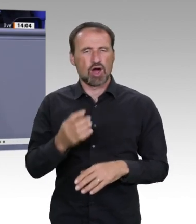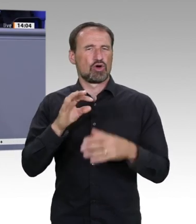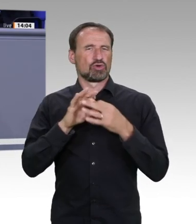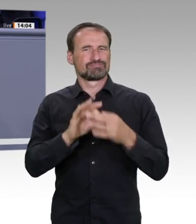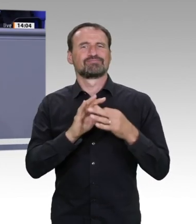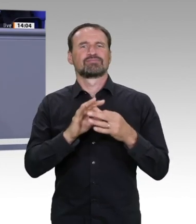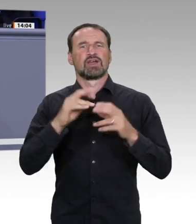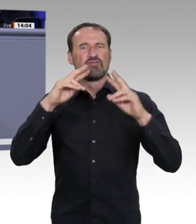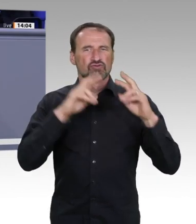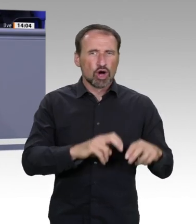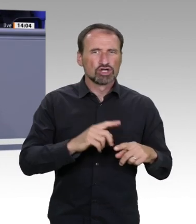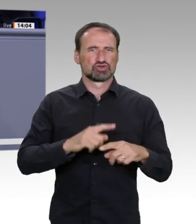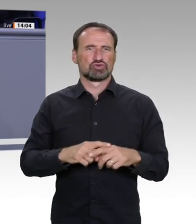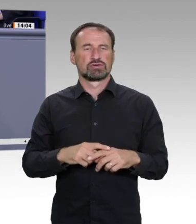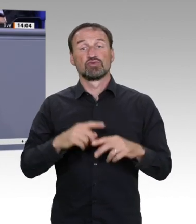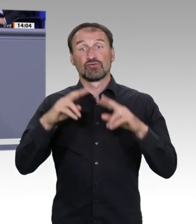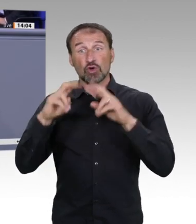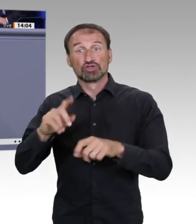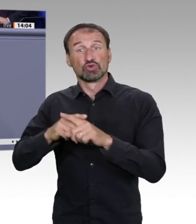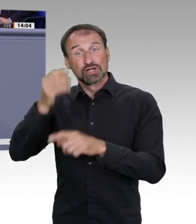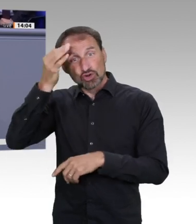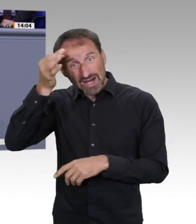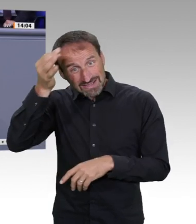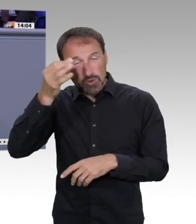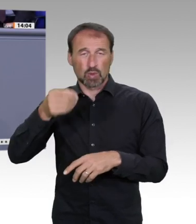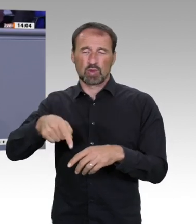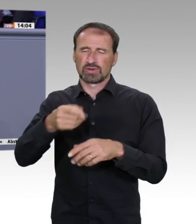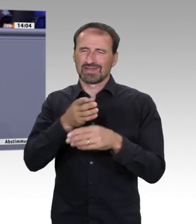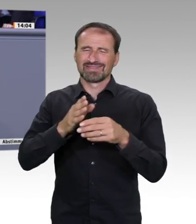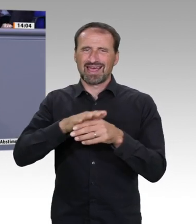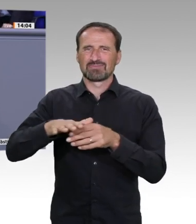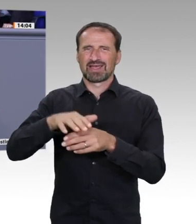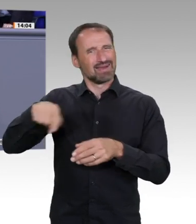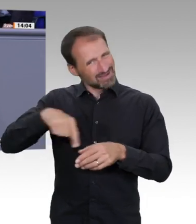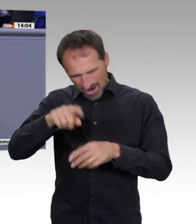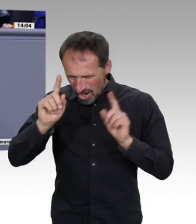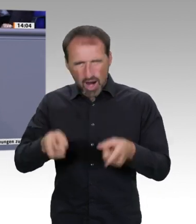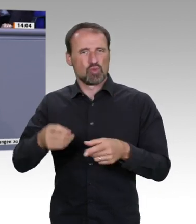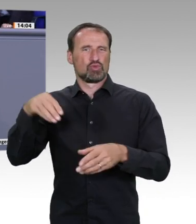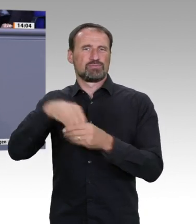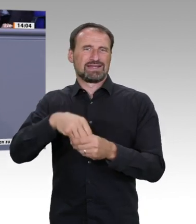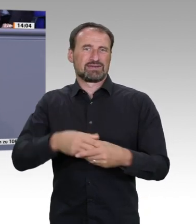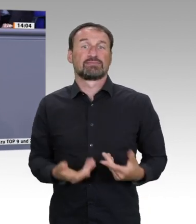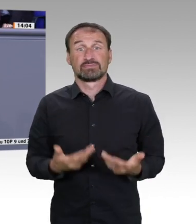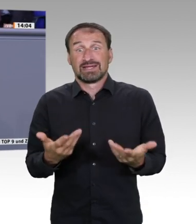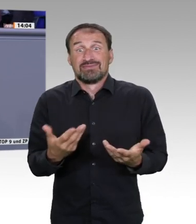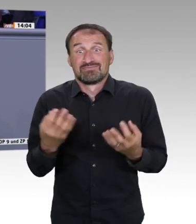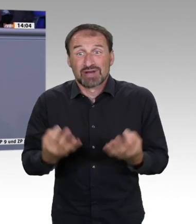Forschungs und Innovationspolitik kann nur erfolgreich sein, wenn wir international kooperieren und die Zusammenarbeit und den